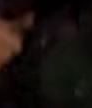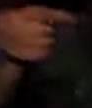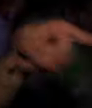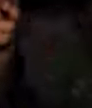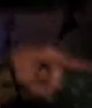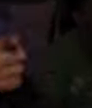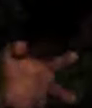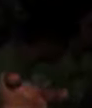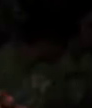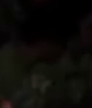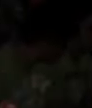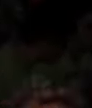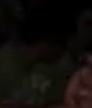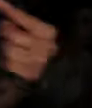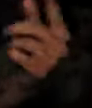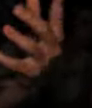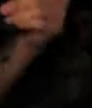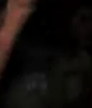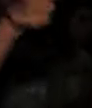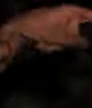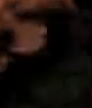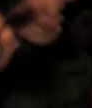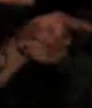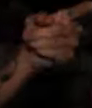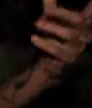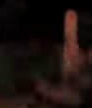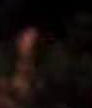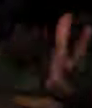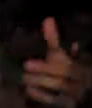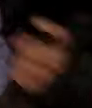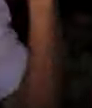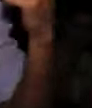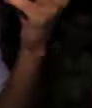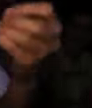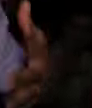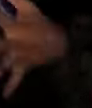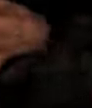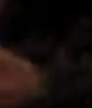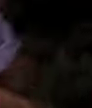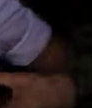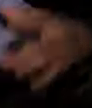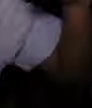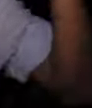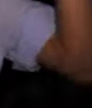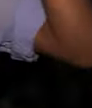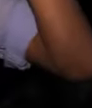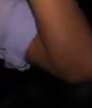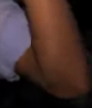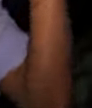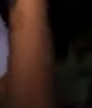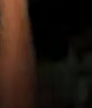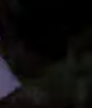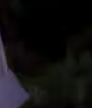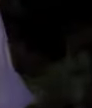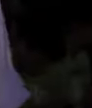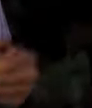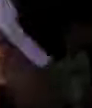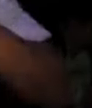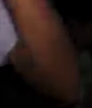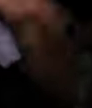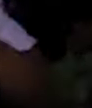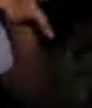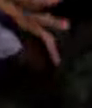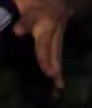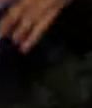uma inclusão com a música. E a nossa proposta é trazer essa inclusão do surdo com a música em si, através do corpo, a toda a parte